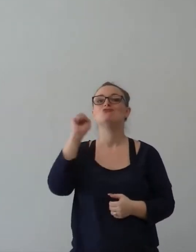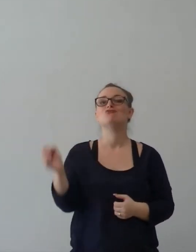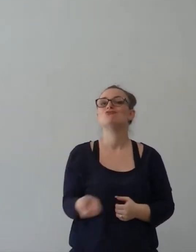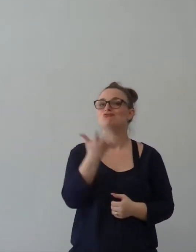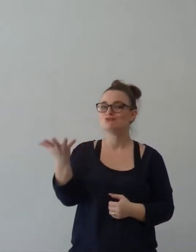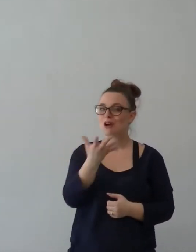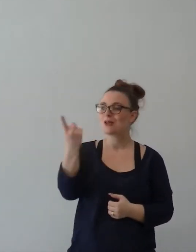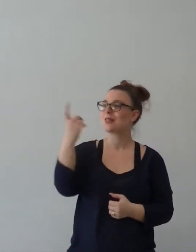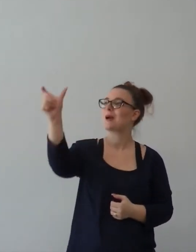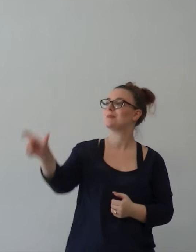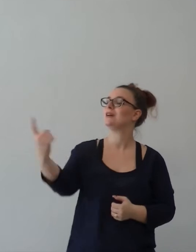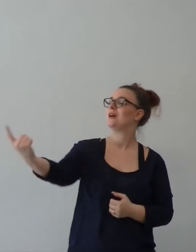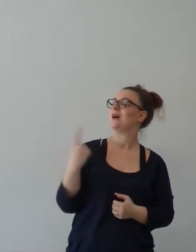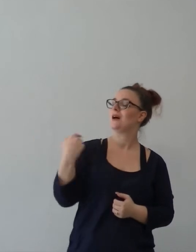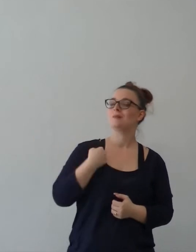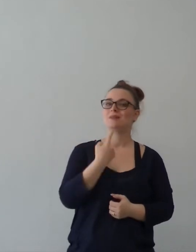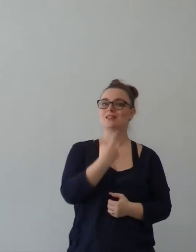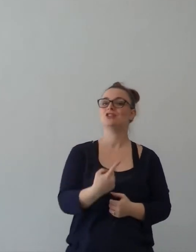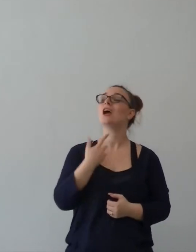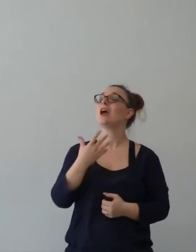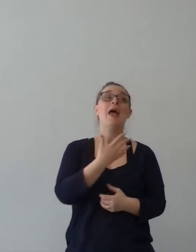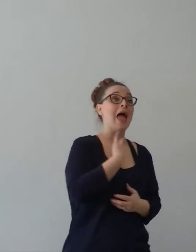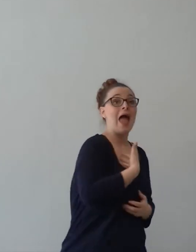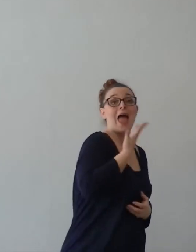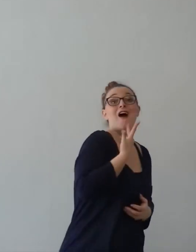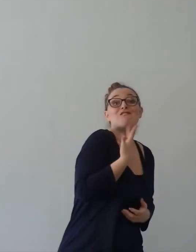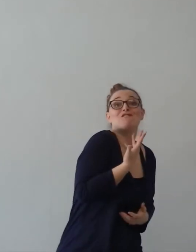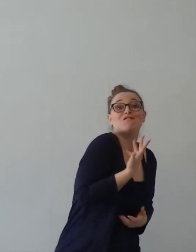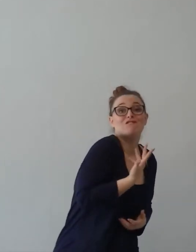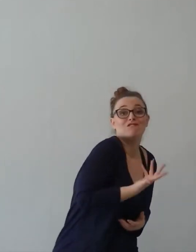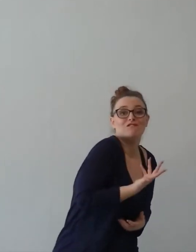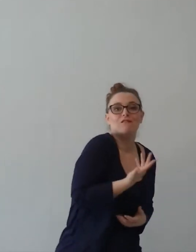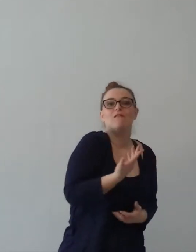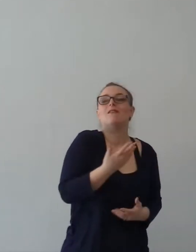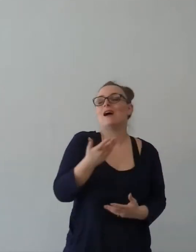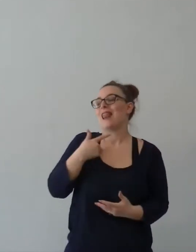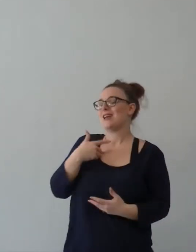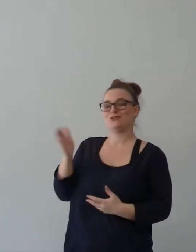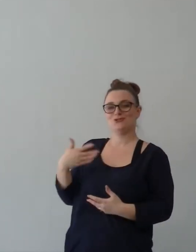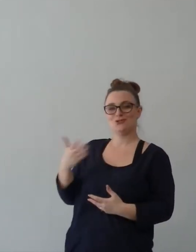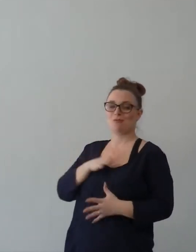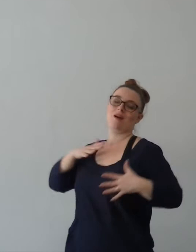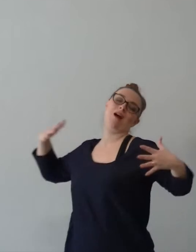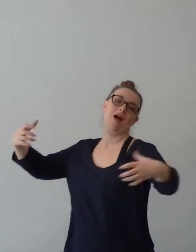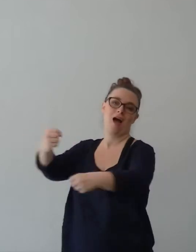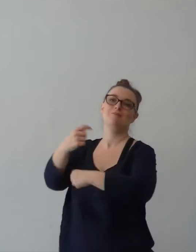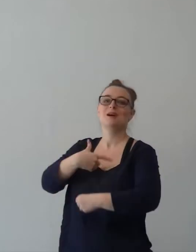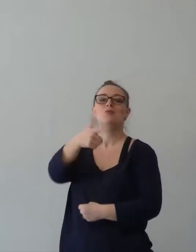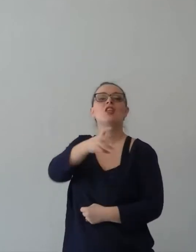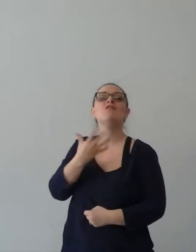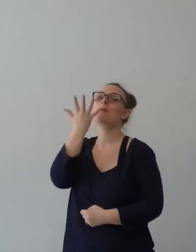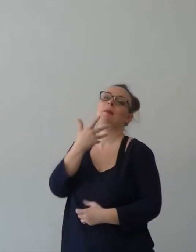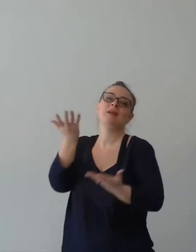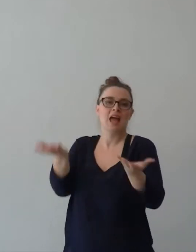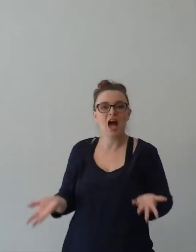mi cominciano a abbracciarmi, perché vorrei fare perché a me non mi piace. Perché questo è il concetto.